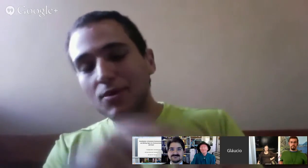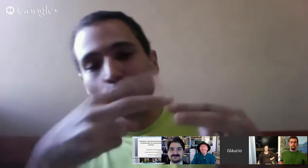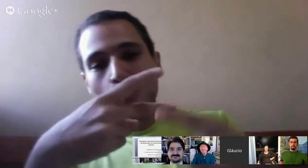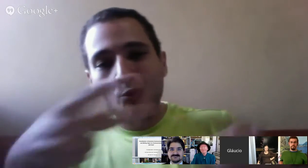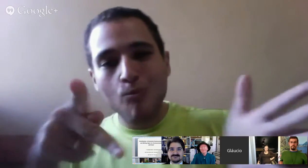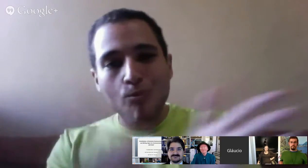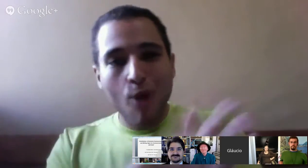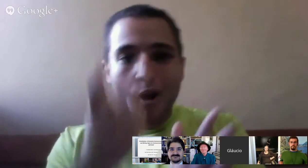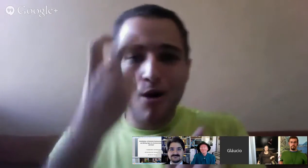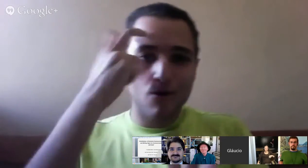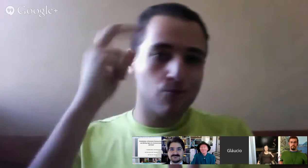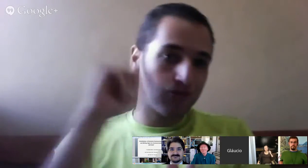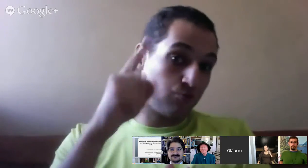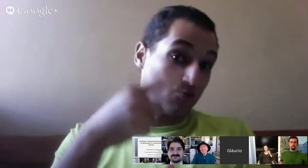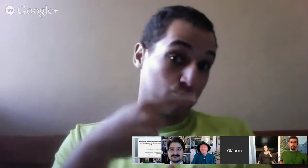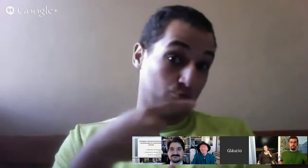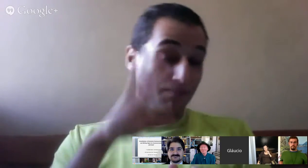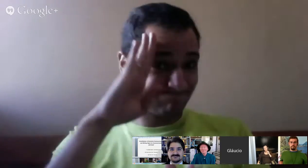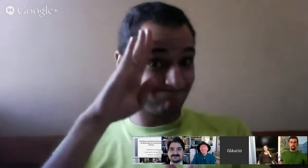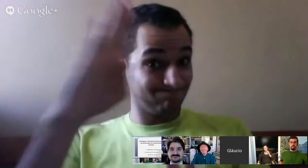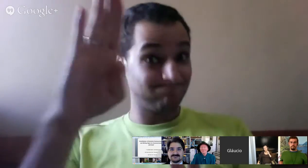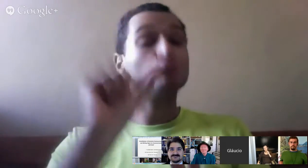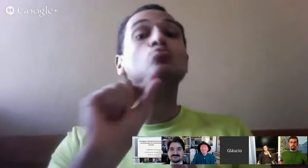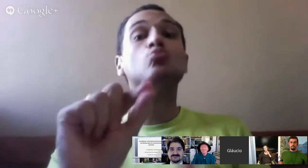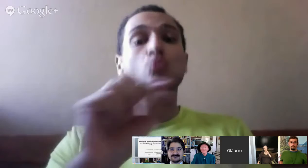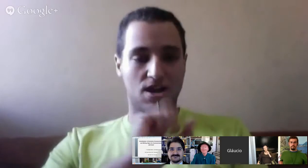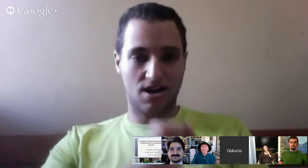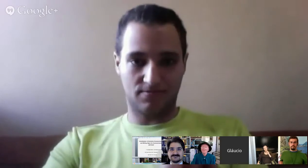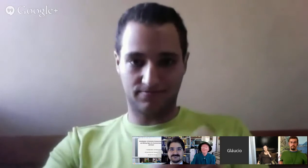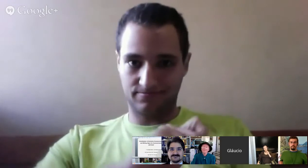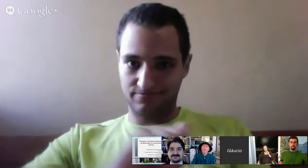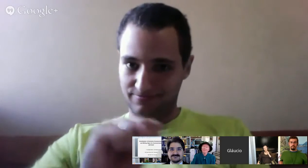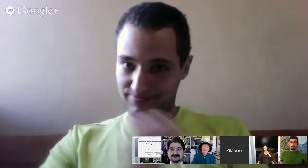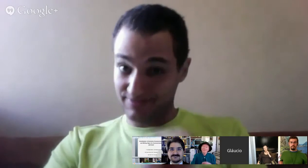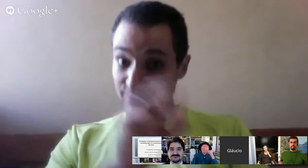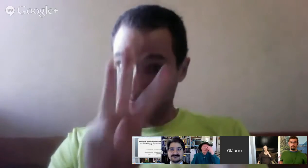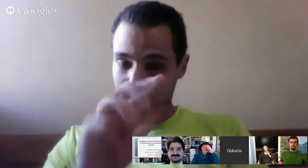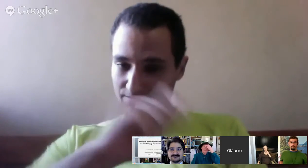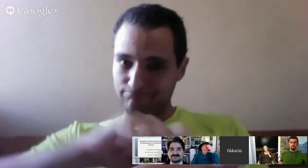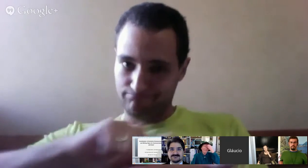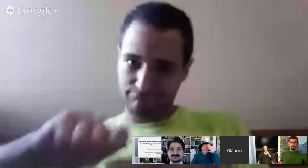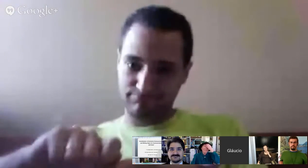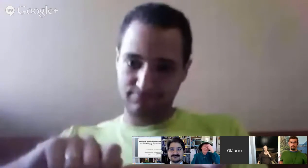Então o objetivo é incentivar o